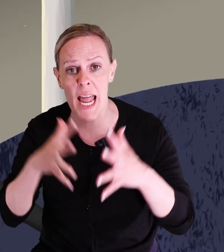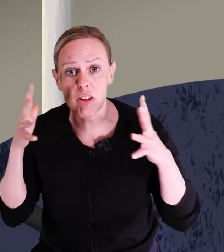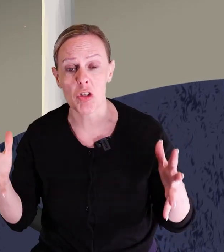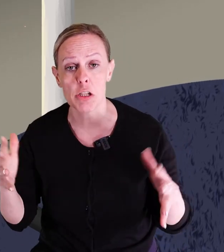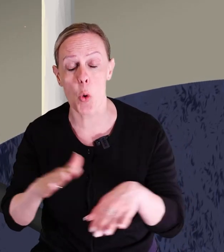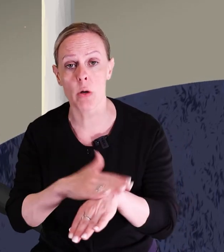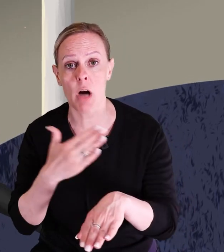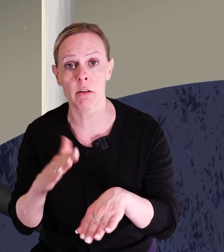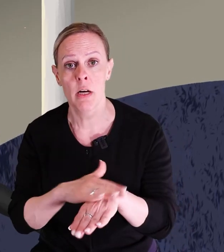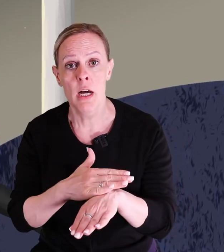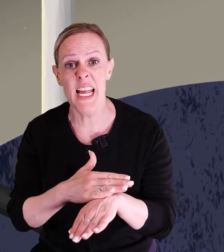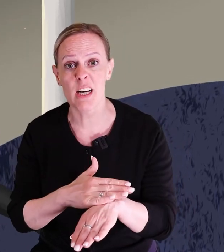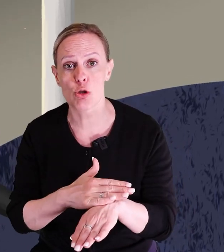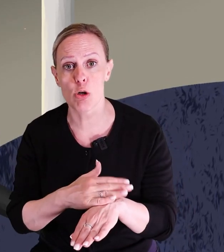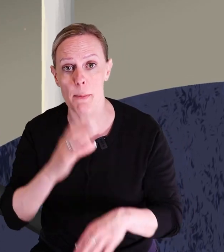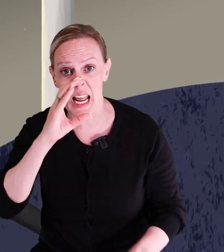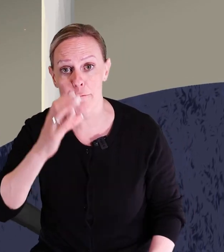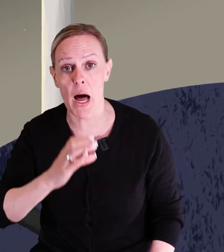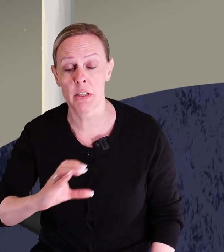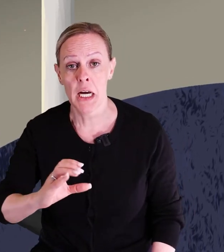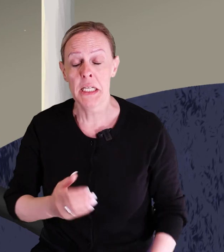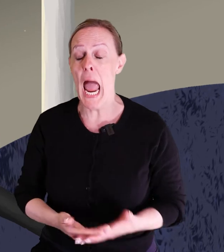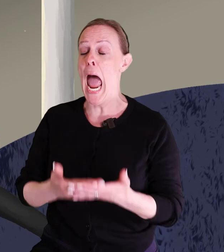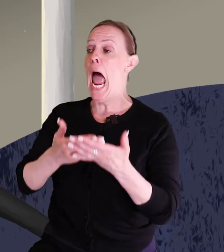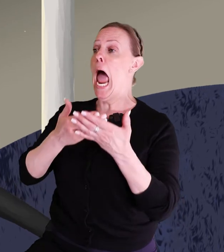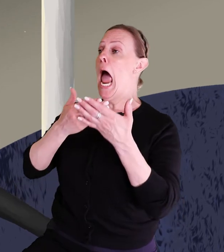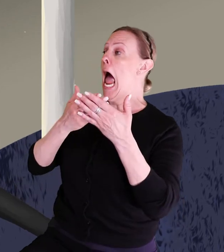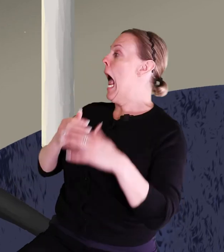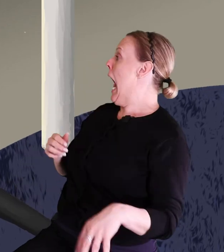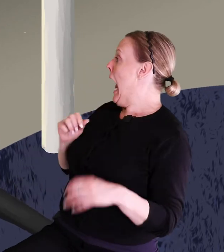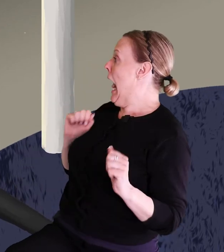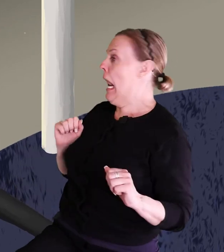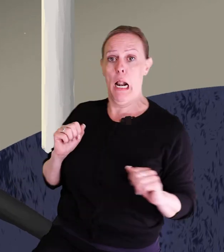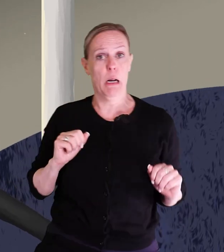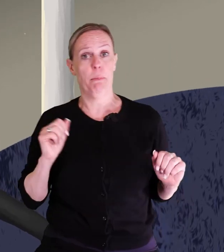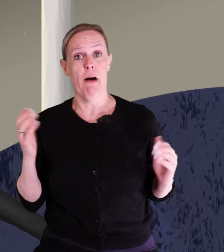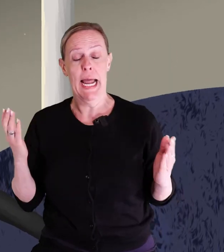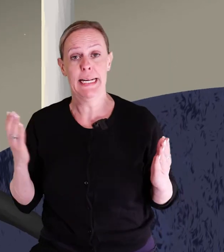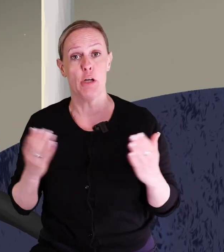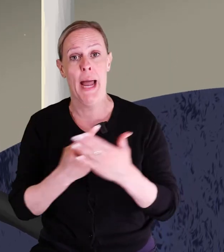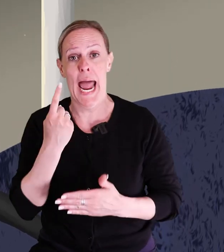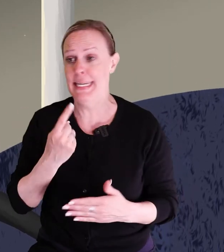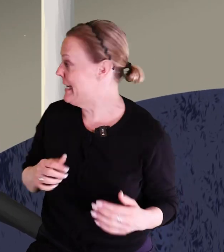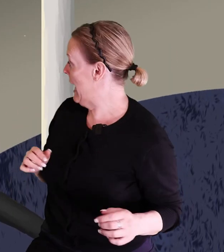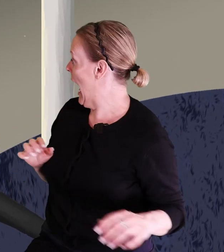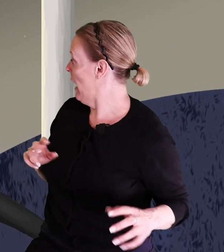jättestor katt. Lika stor som en elefant. Hjälp! Vad är det som händer här?